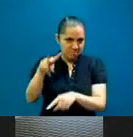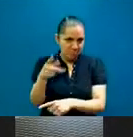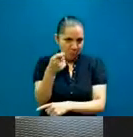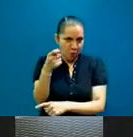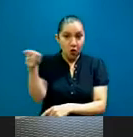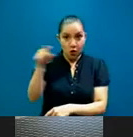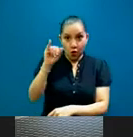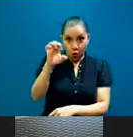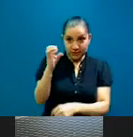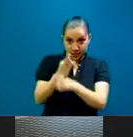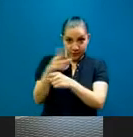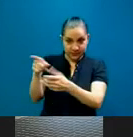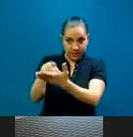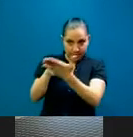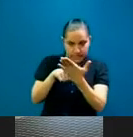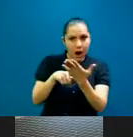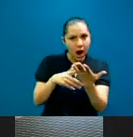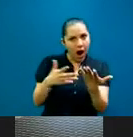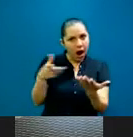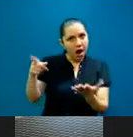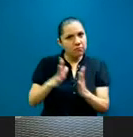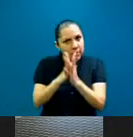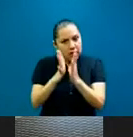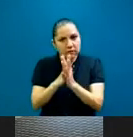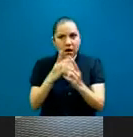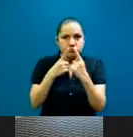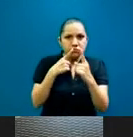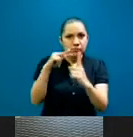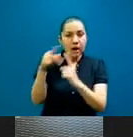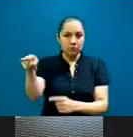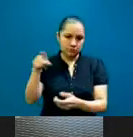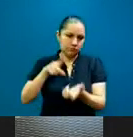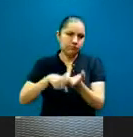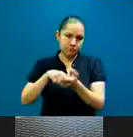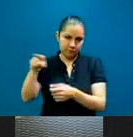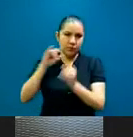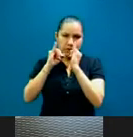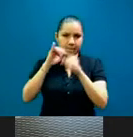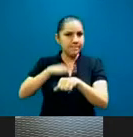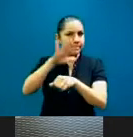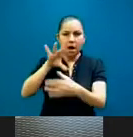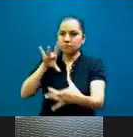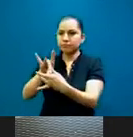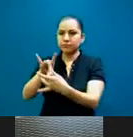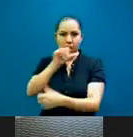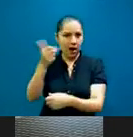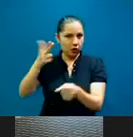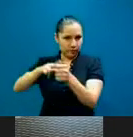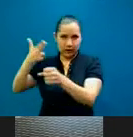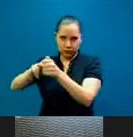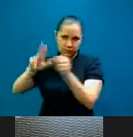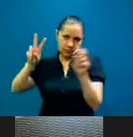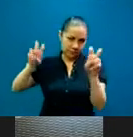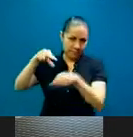porque nos cuenta sus perspectivas. Él es intérprete, se especializa, de hecho, trabajo en hospital, y también hace mucha labor como